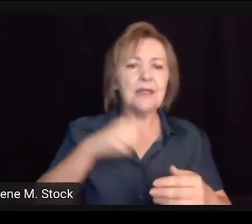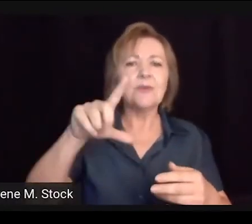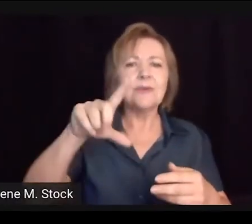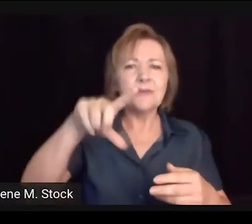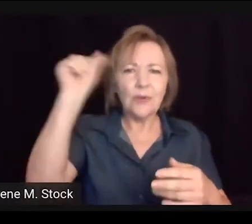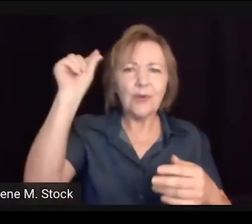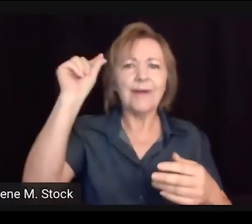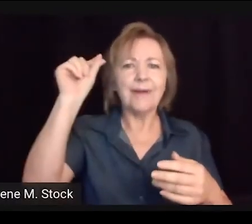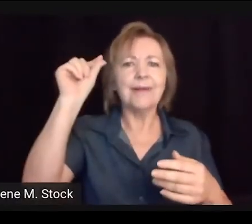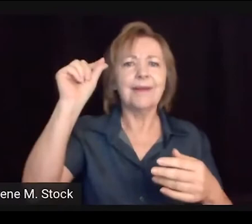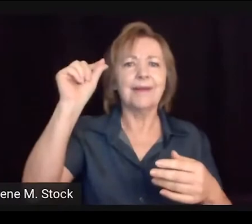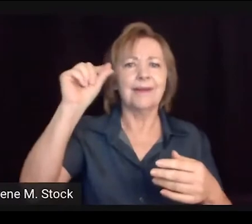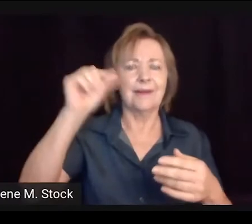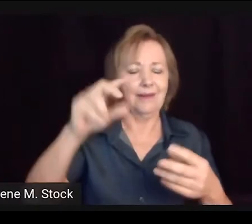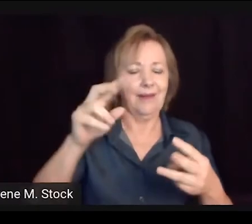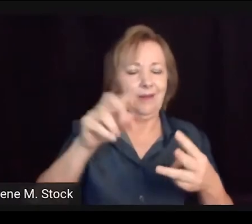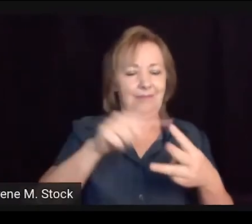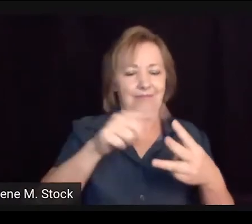na internet.